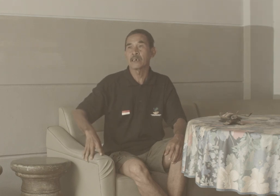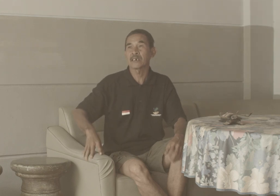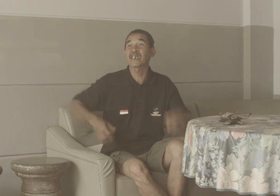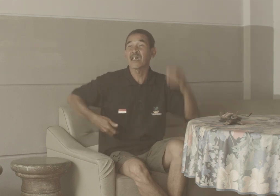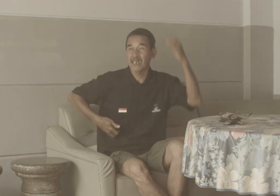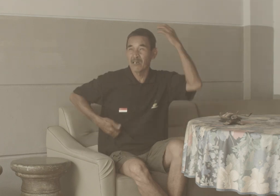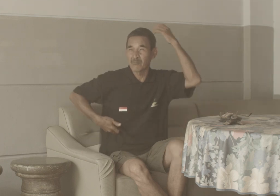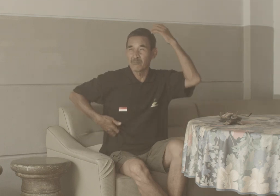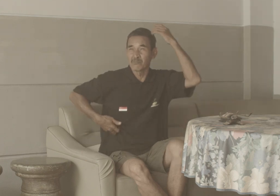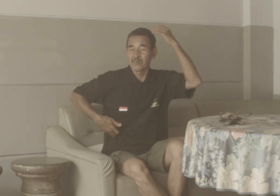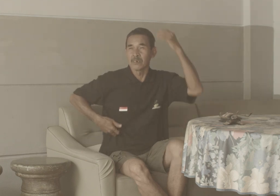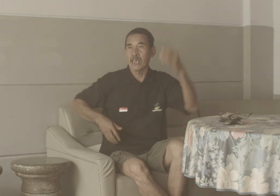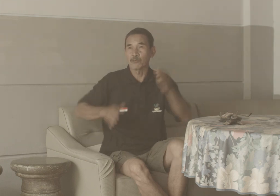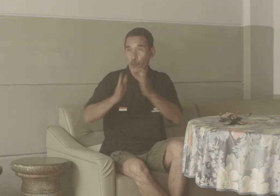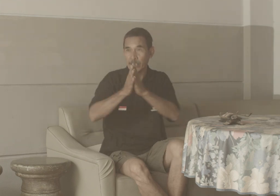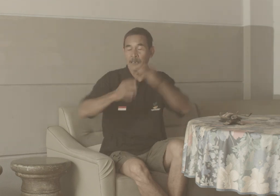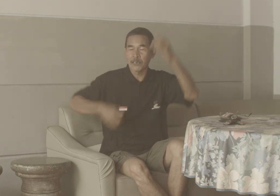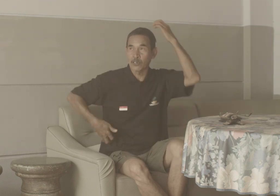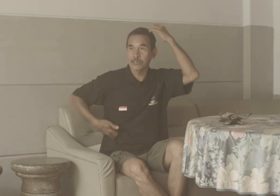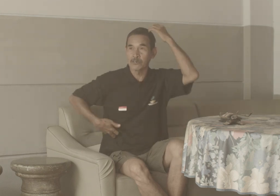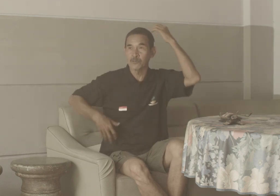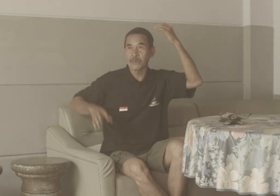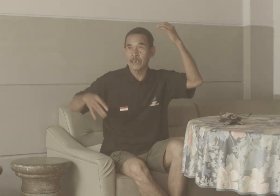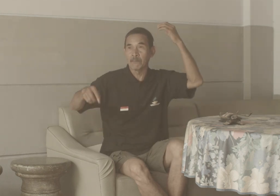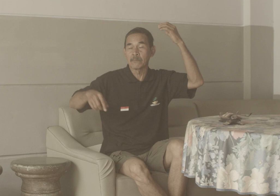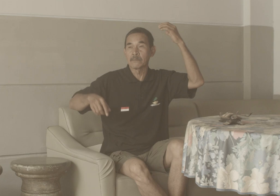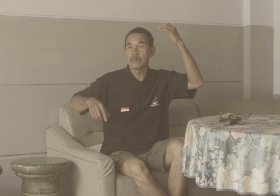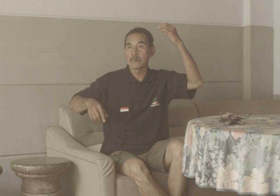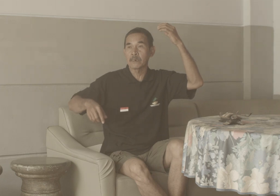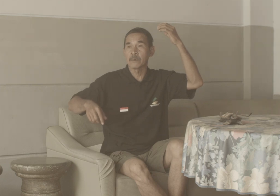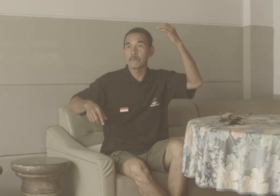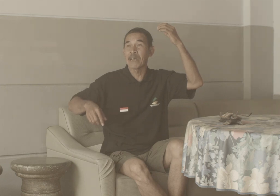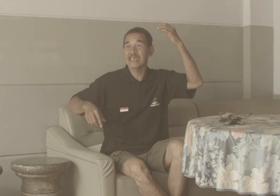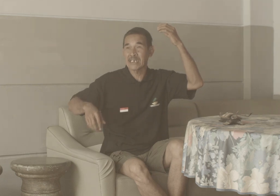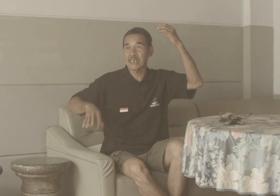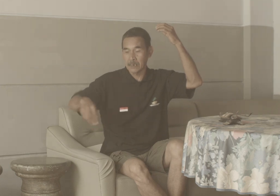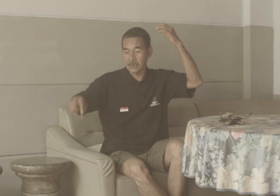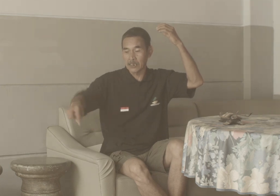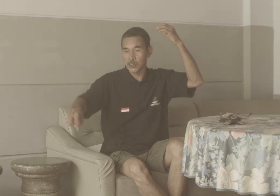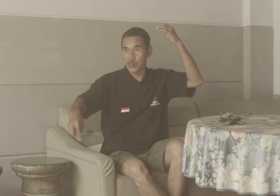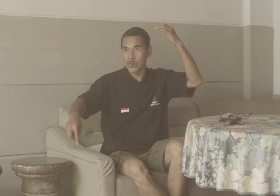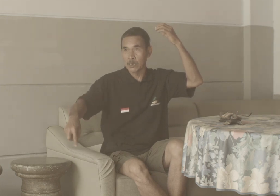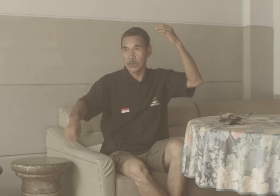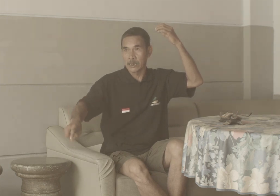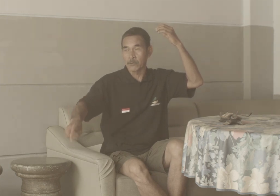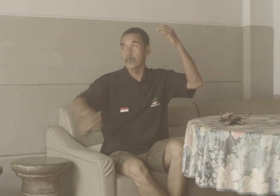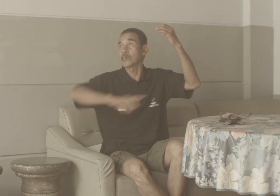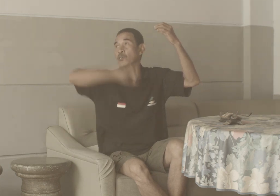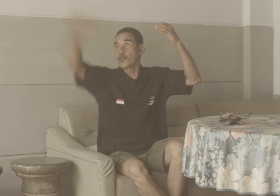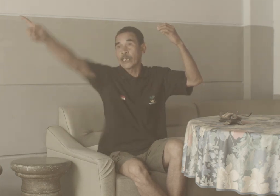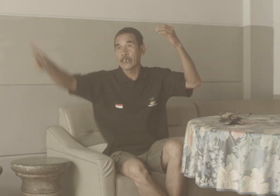Terang I'm sorry ya Because you become Monkey Go there